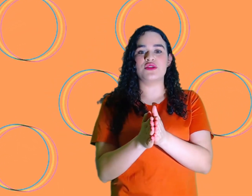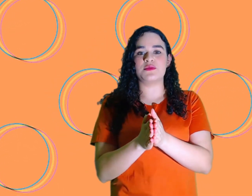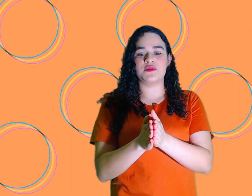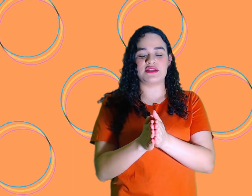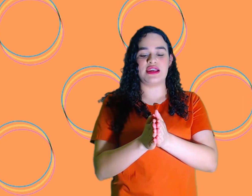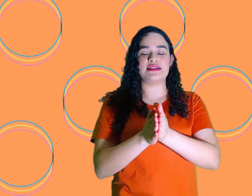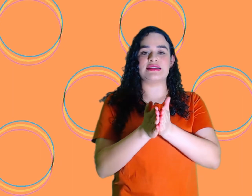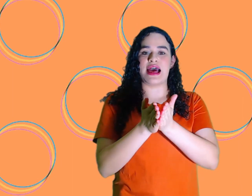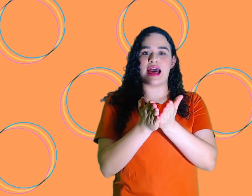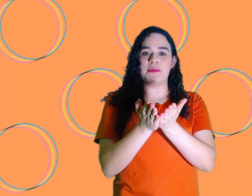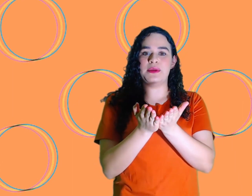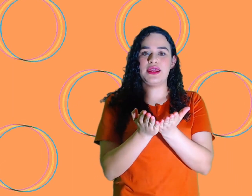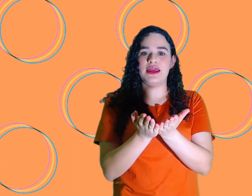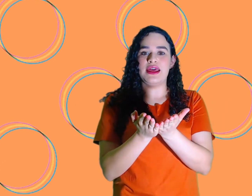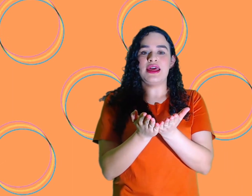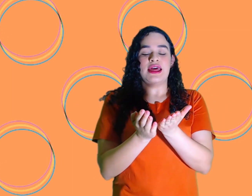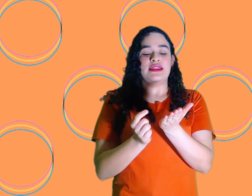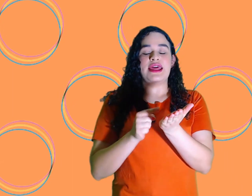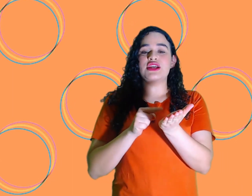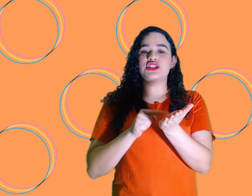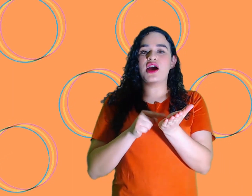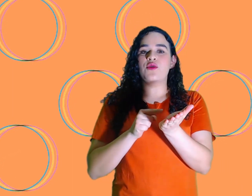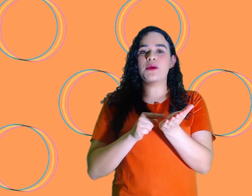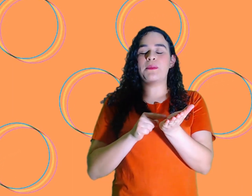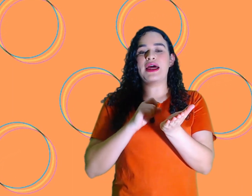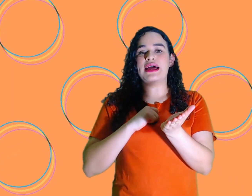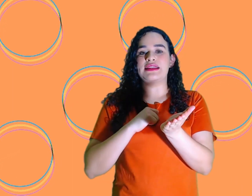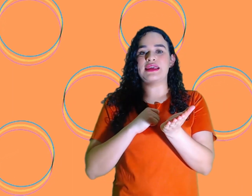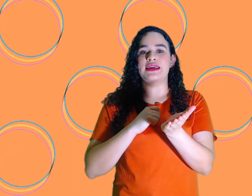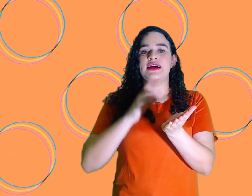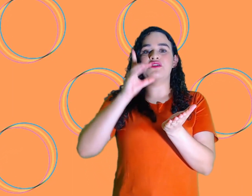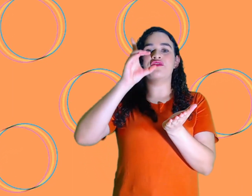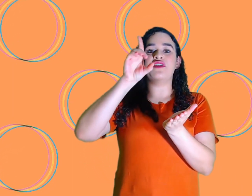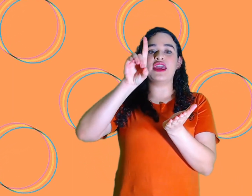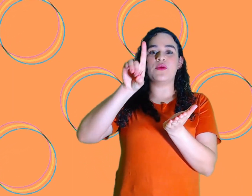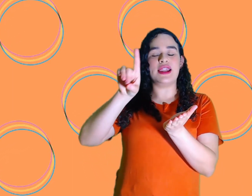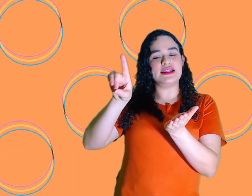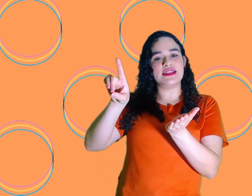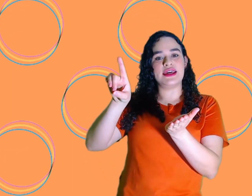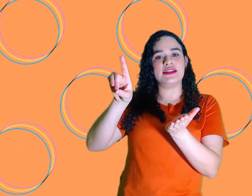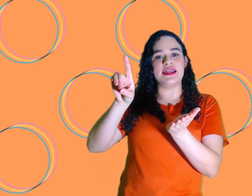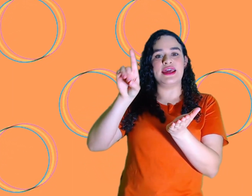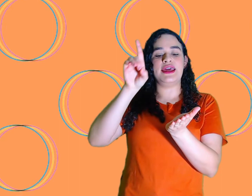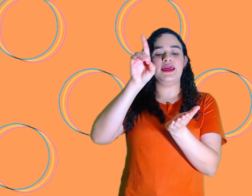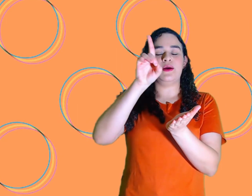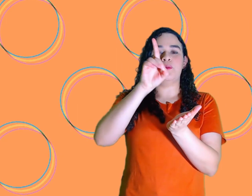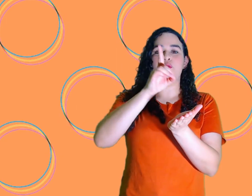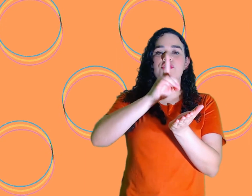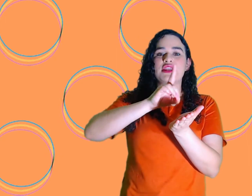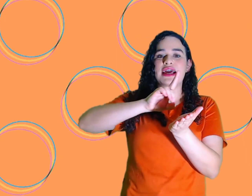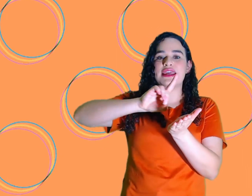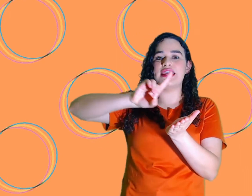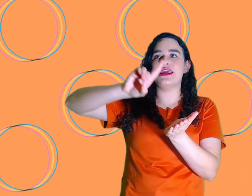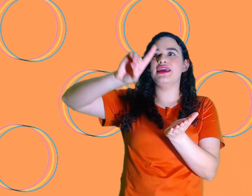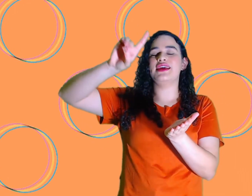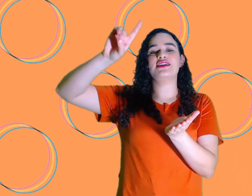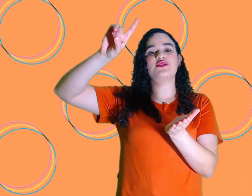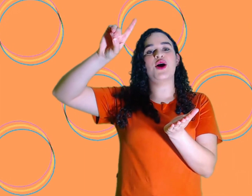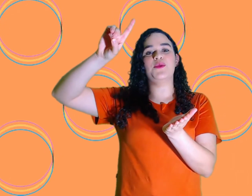mãozinhas, abre, deixa uma paradinha, vem com a letrinha D, puxa daqui e sobe.